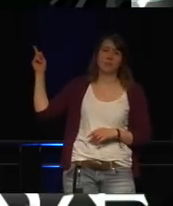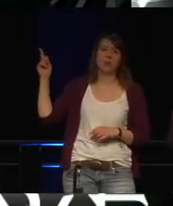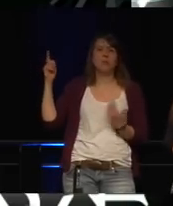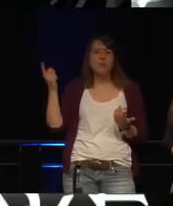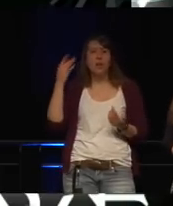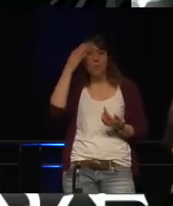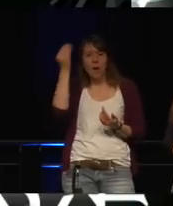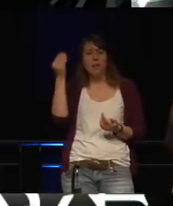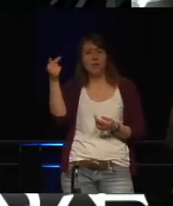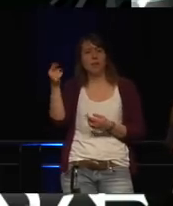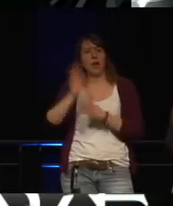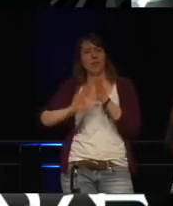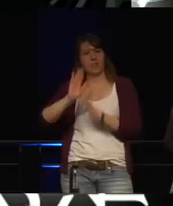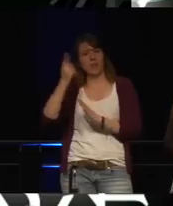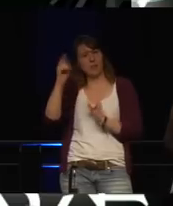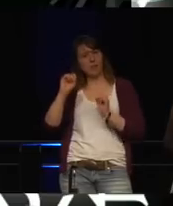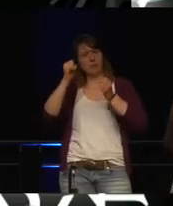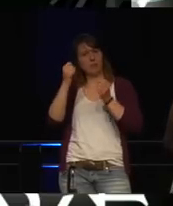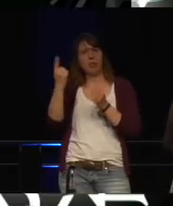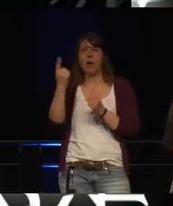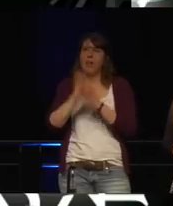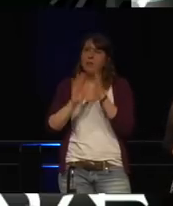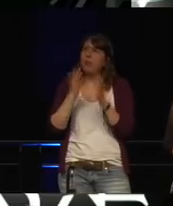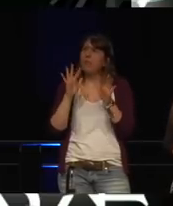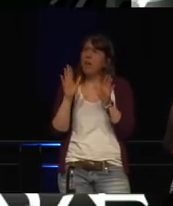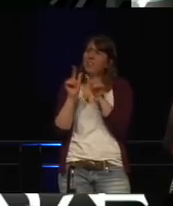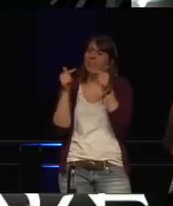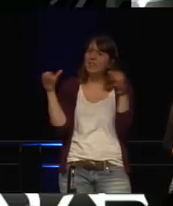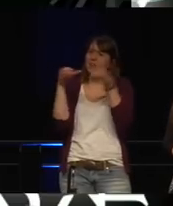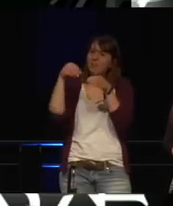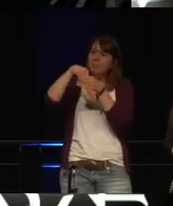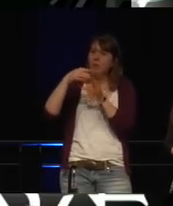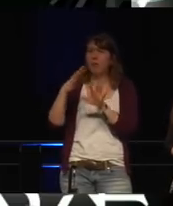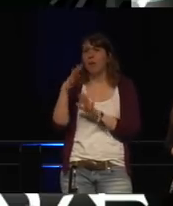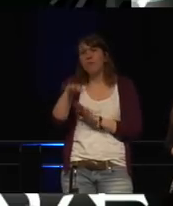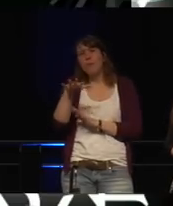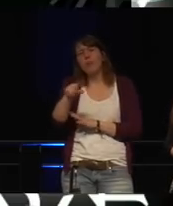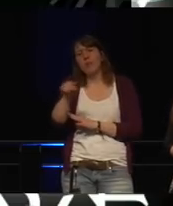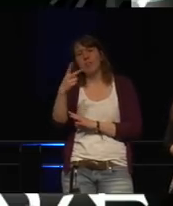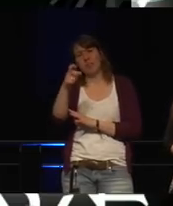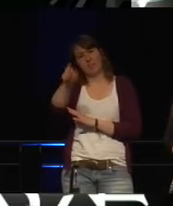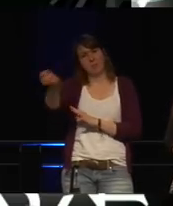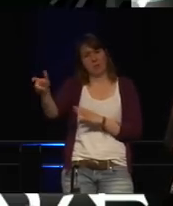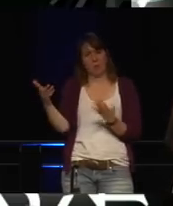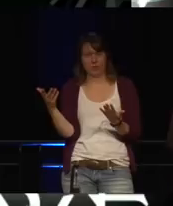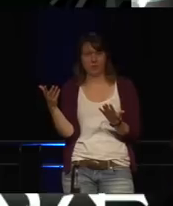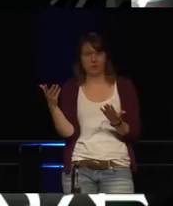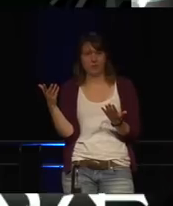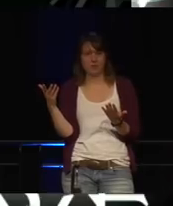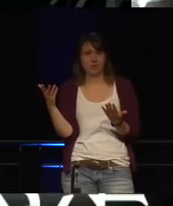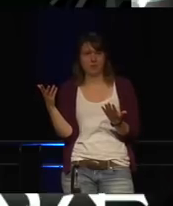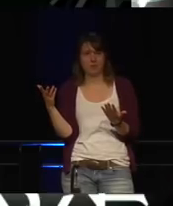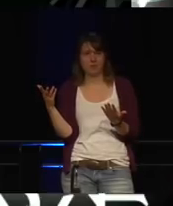Er hat mir erzählt, dass sie zurzeit 15 bis 20 Leute sind,